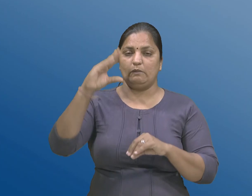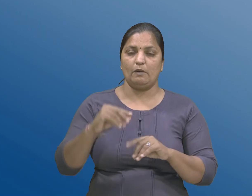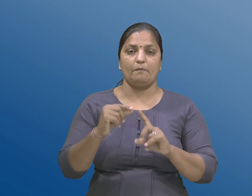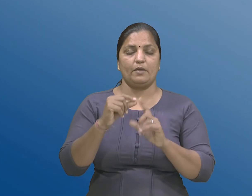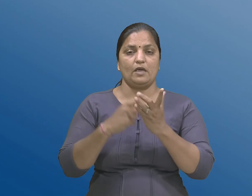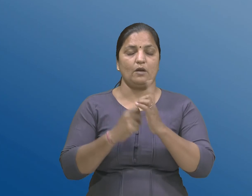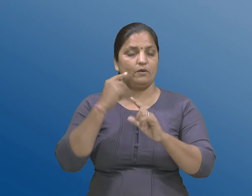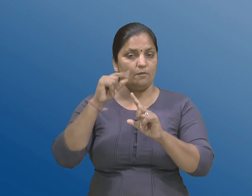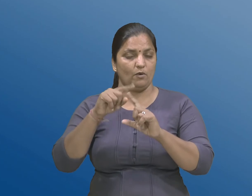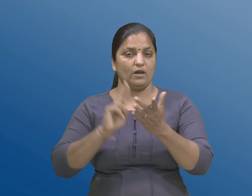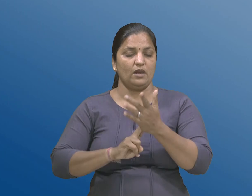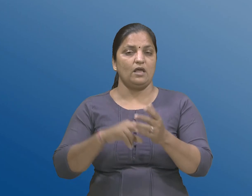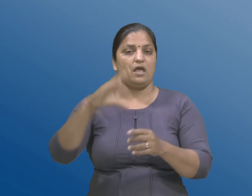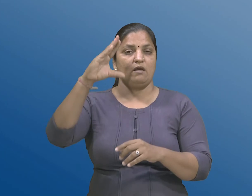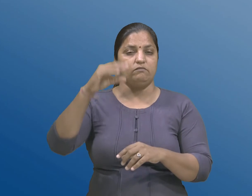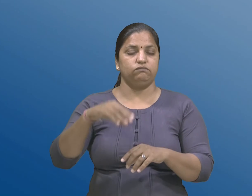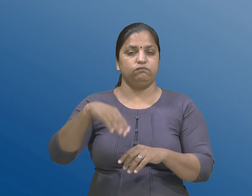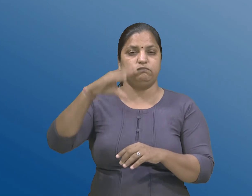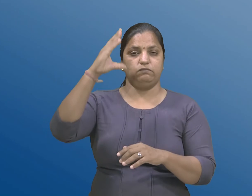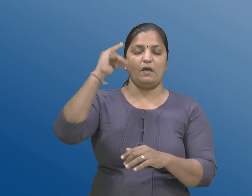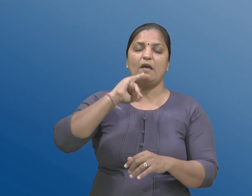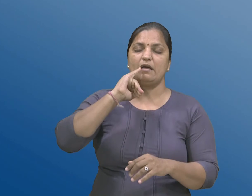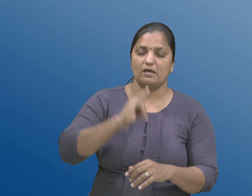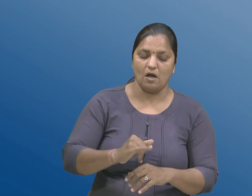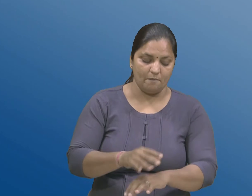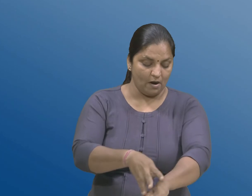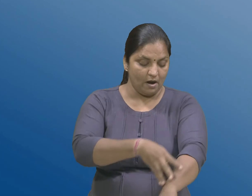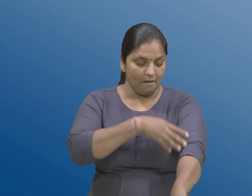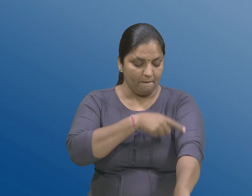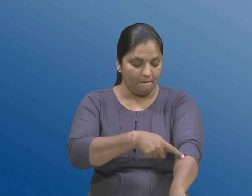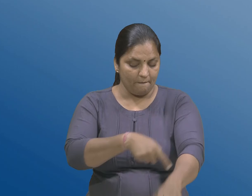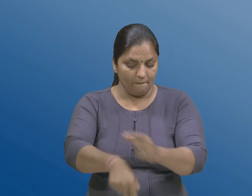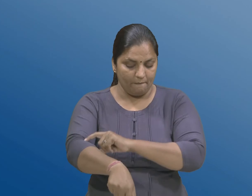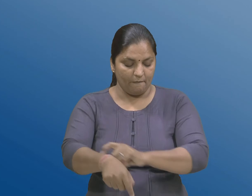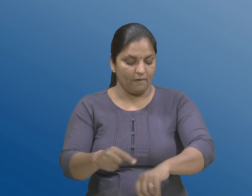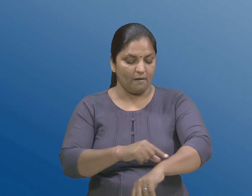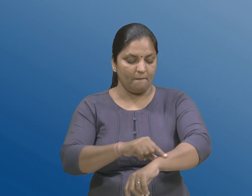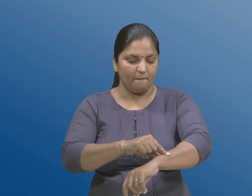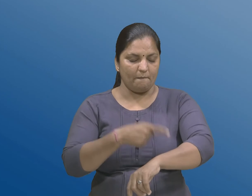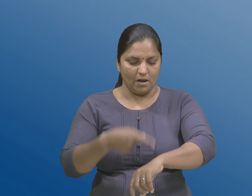खामी। पनस्नायो कोशने मास पेशी ना नाश तरीके उड़क्वामा आवेज।